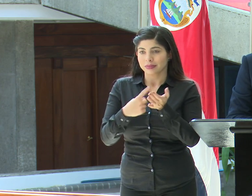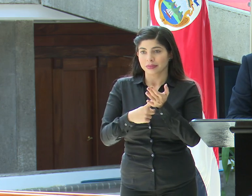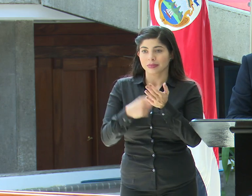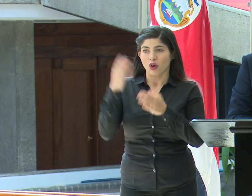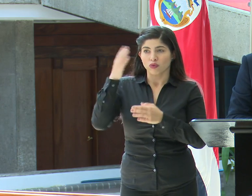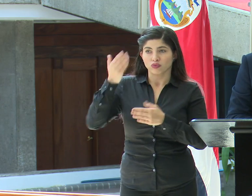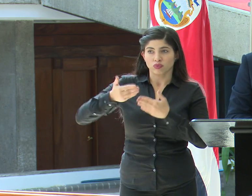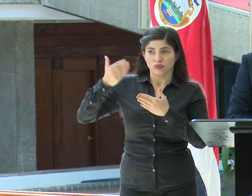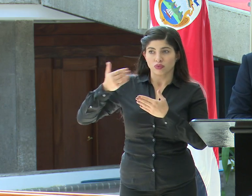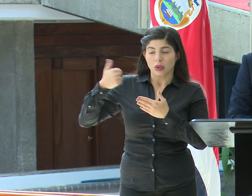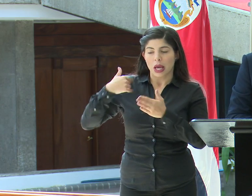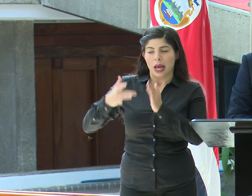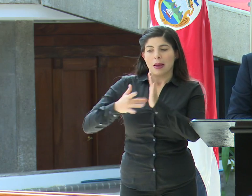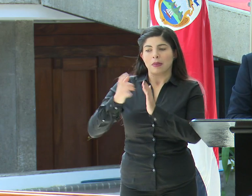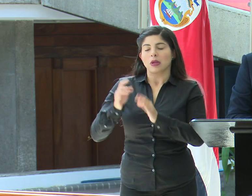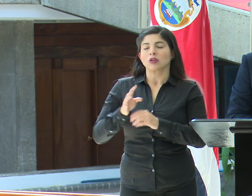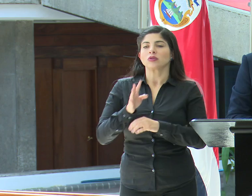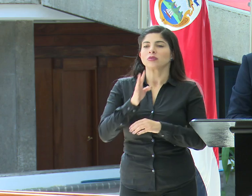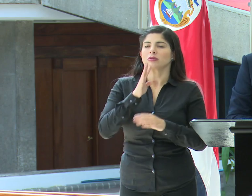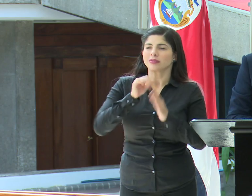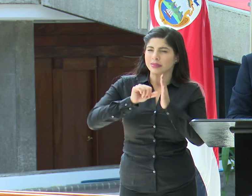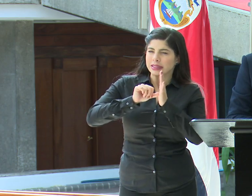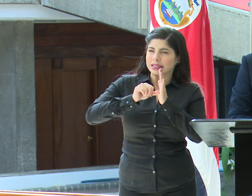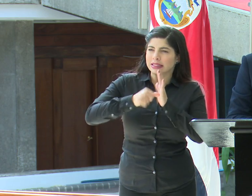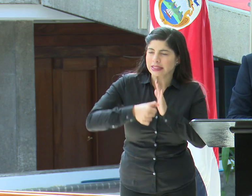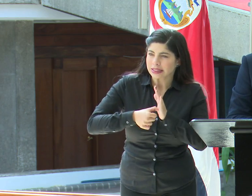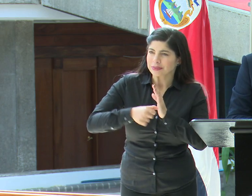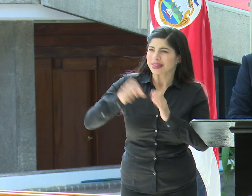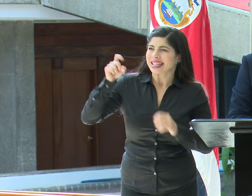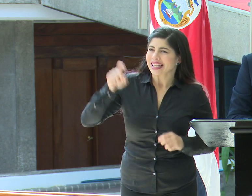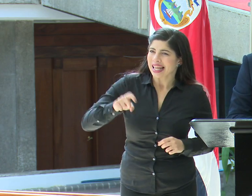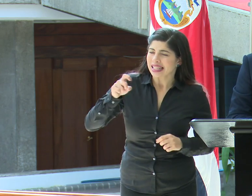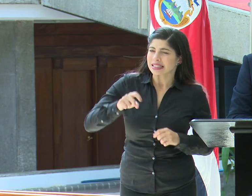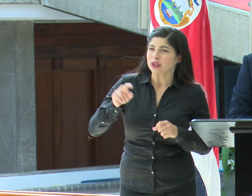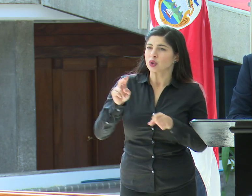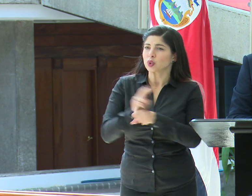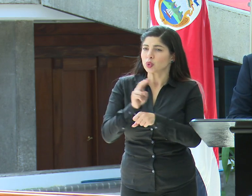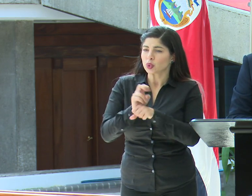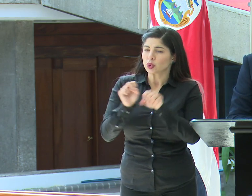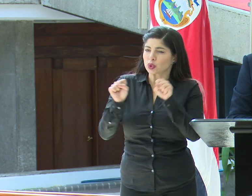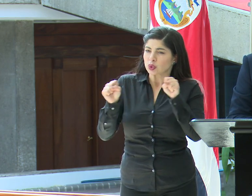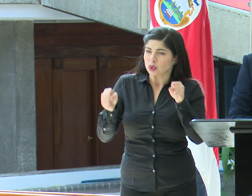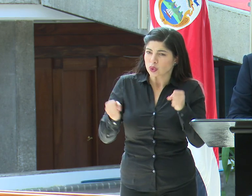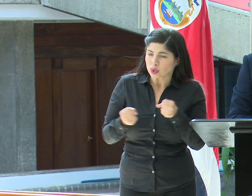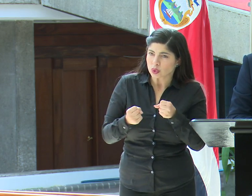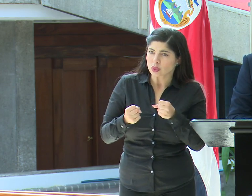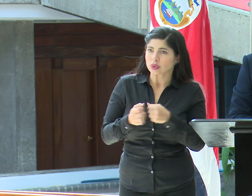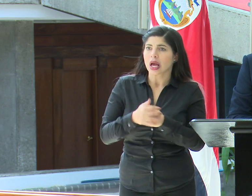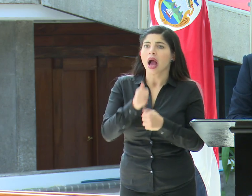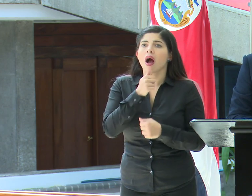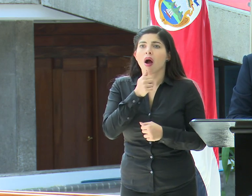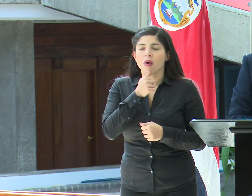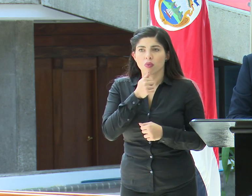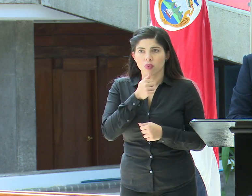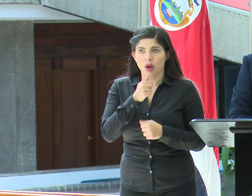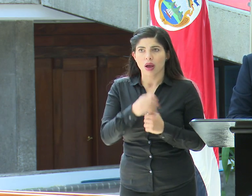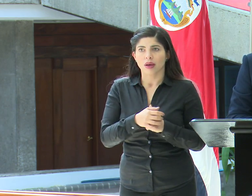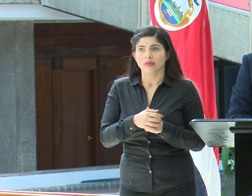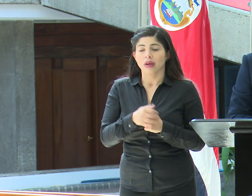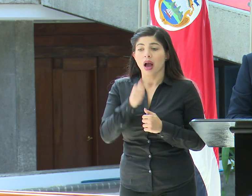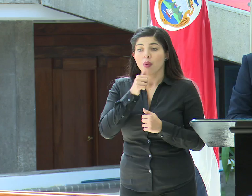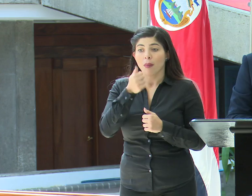intervenciones anteriores, hacer hincapié sobre la necesidad del uso racional y eficiente del agua potable.